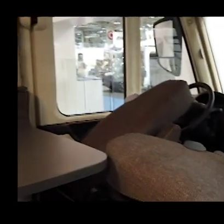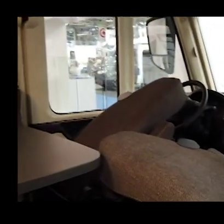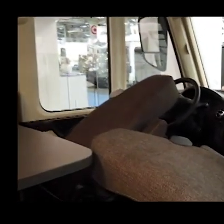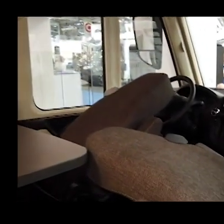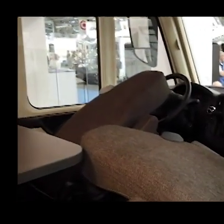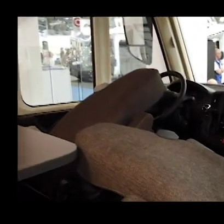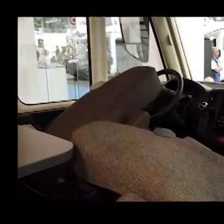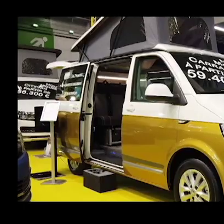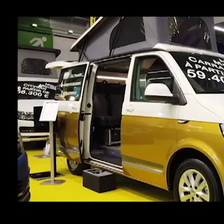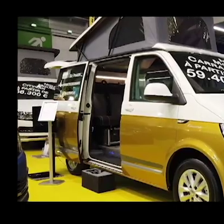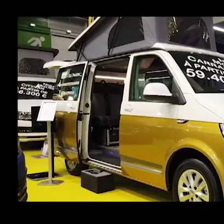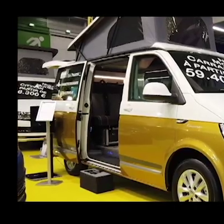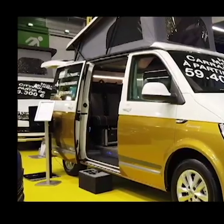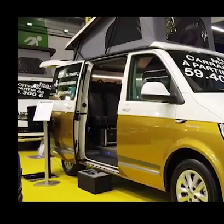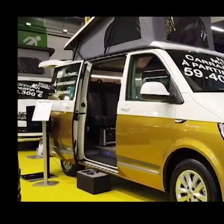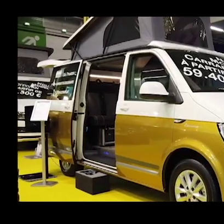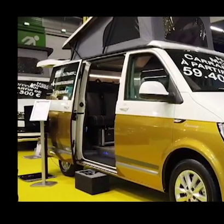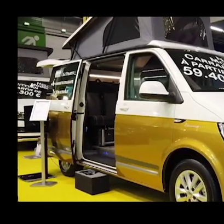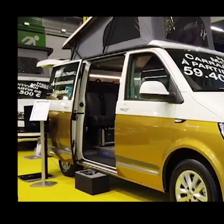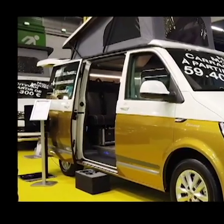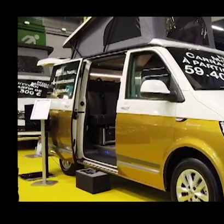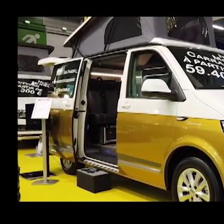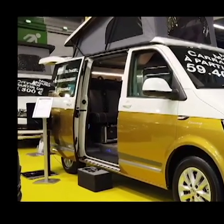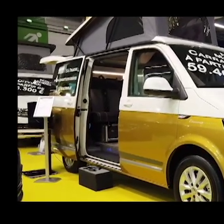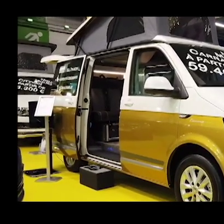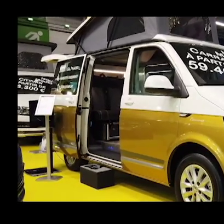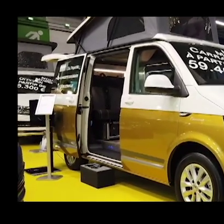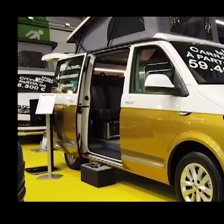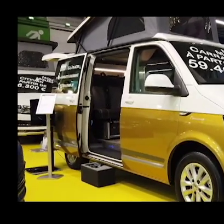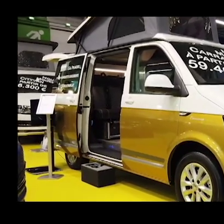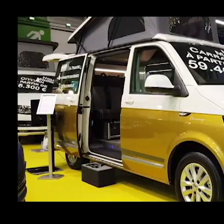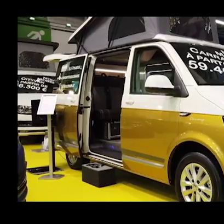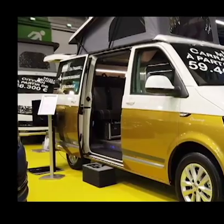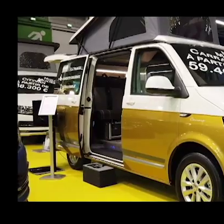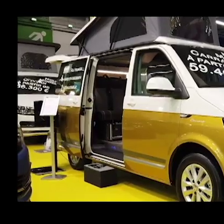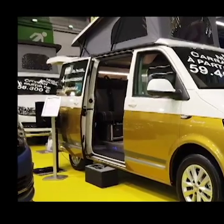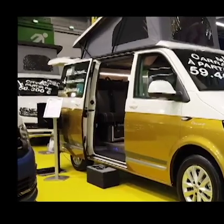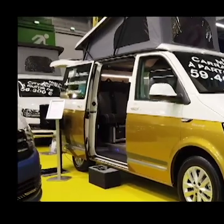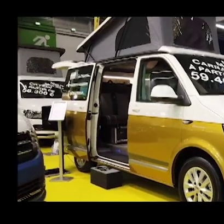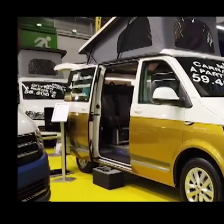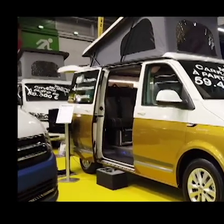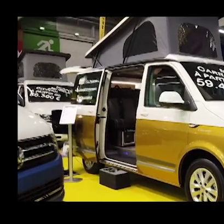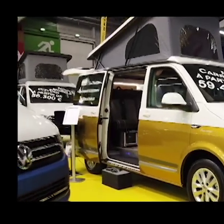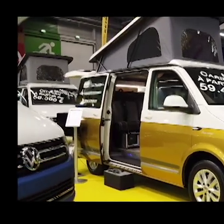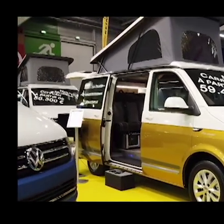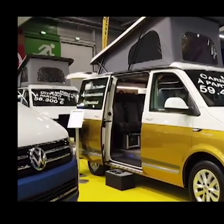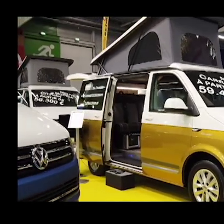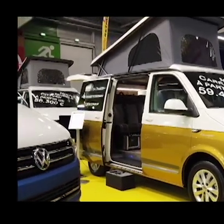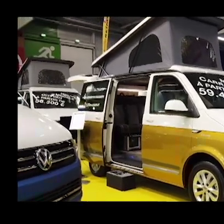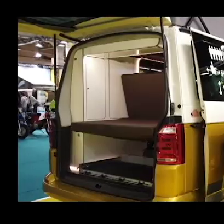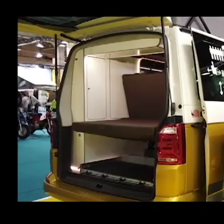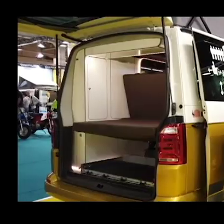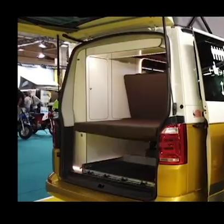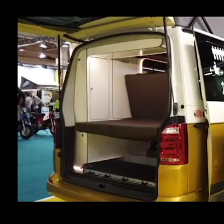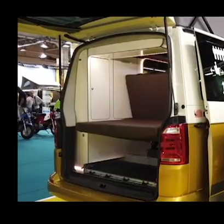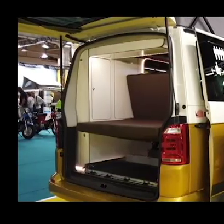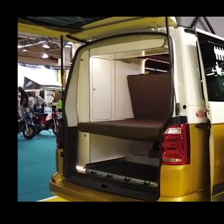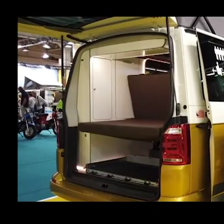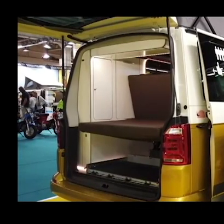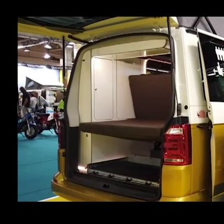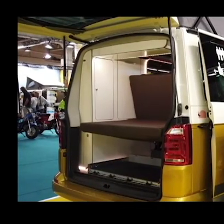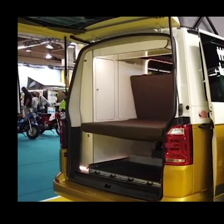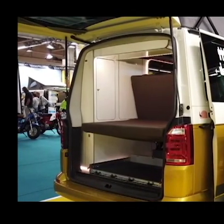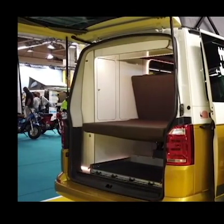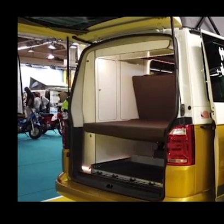des salons régionaux et bien c'est très très simple au salon du bourget c'est un salon qui est organisé par les constructeurs c'est les fabricants des camping